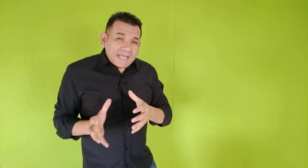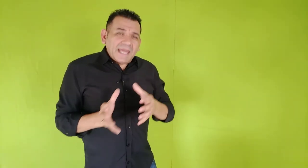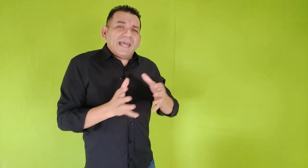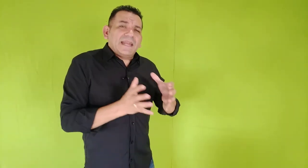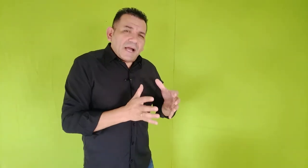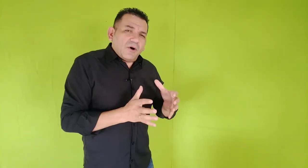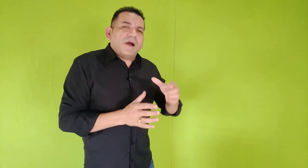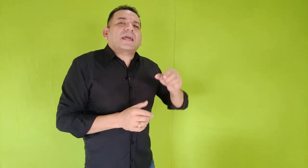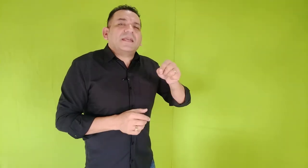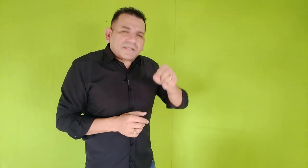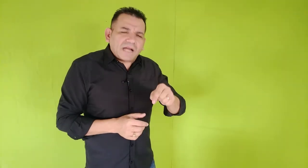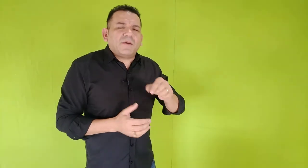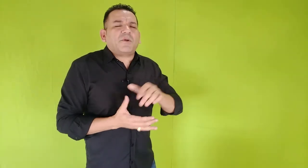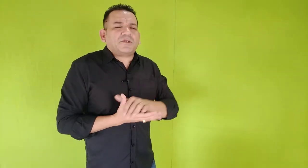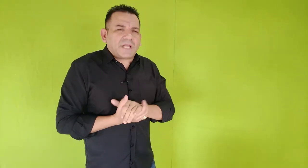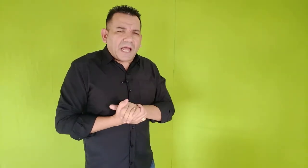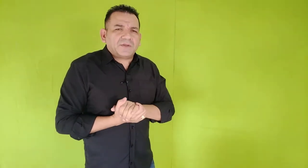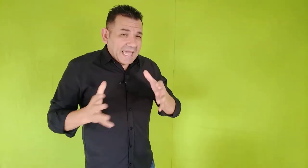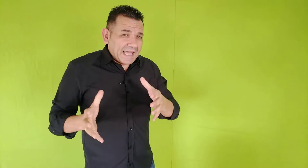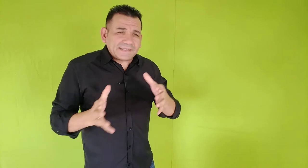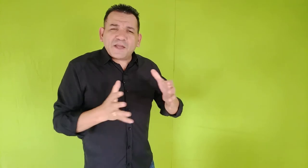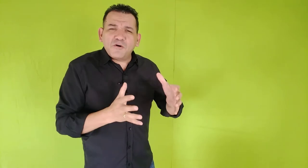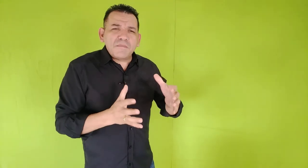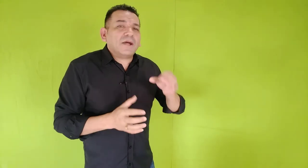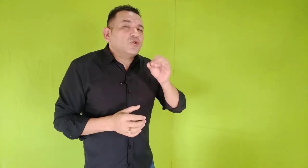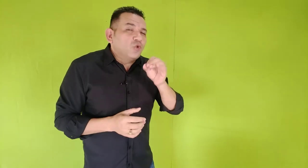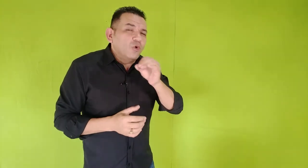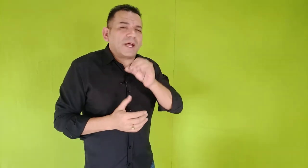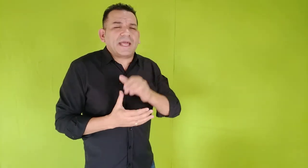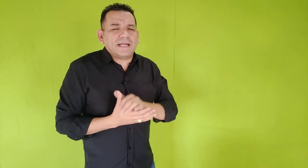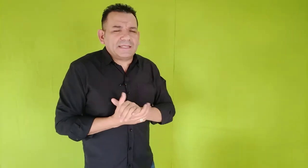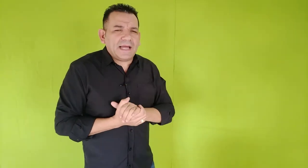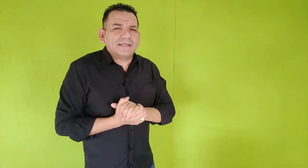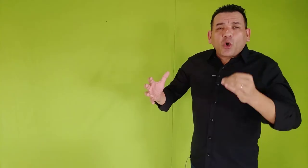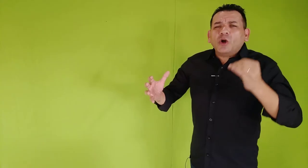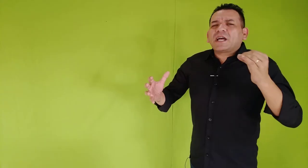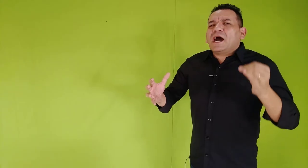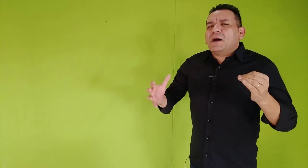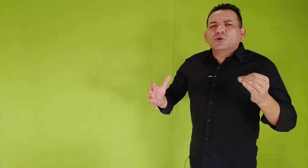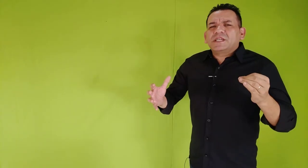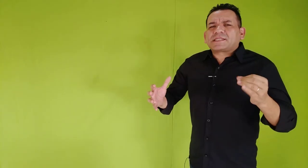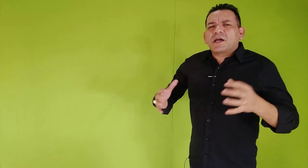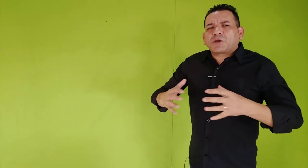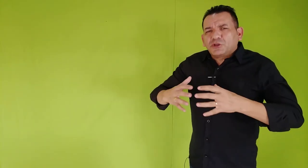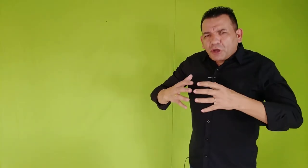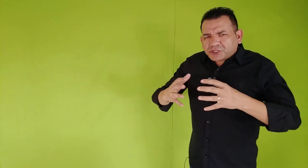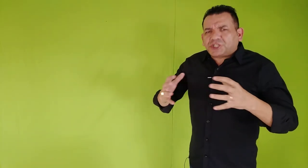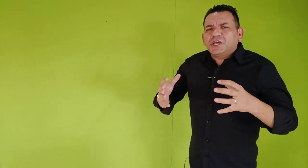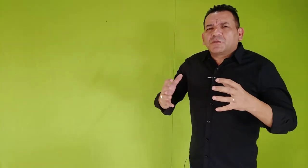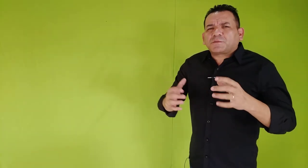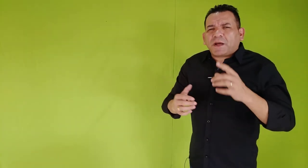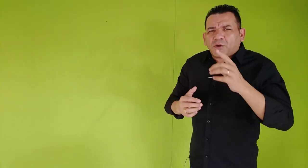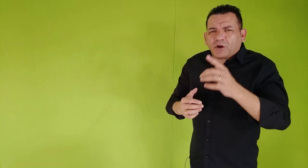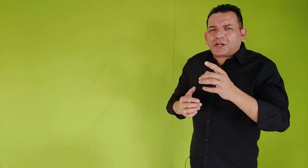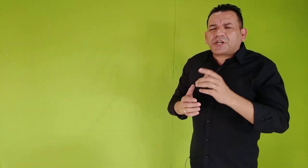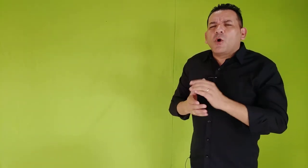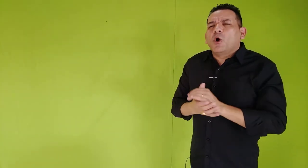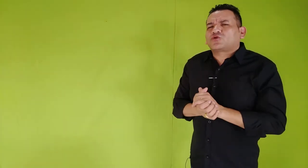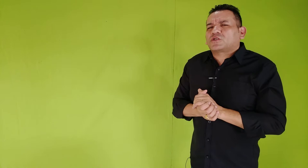ele agora que estava prostrado. Essa é uma dura realidade. Toda a munição que nós tínhamos para encorajar outros,